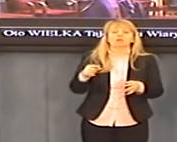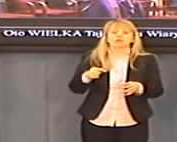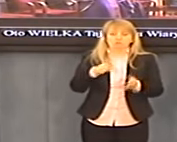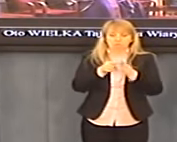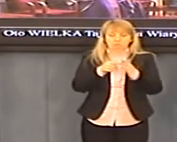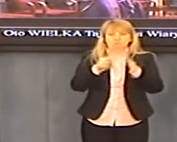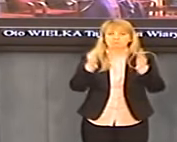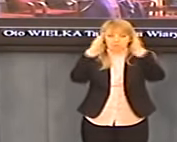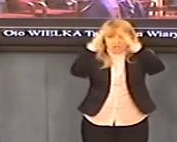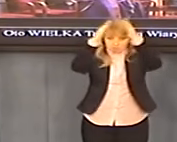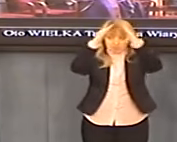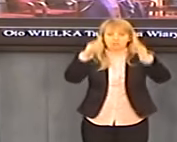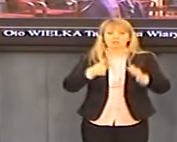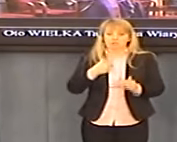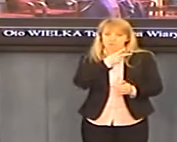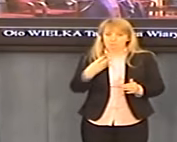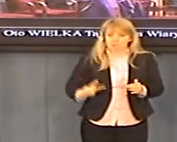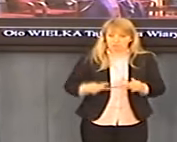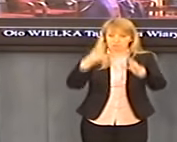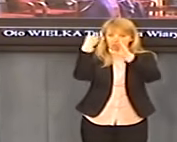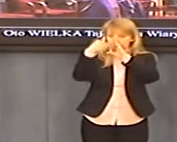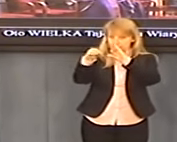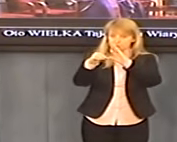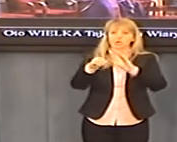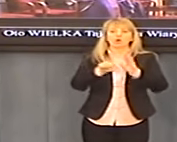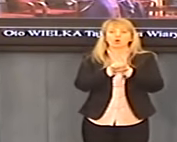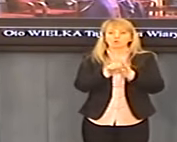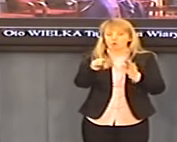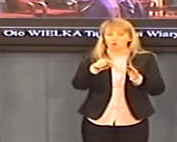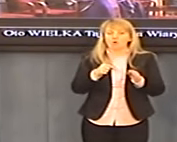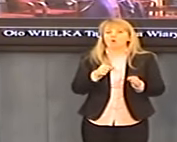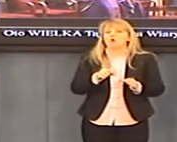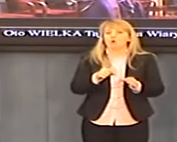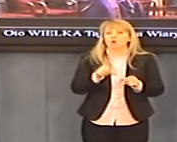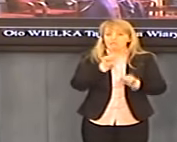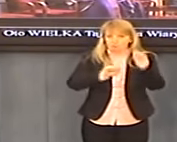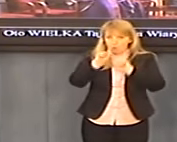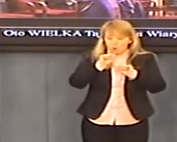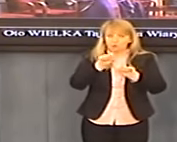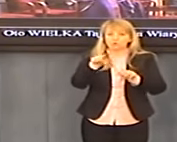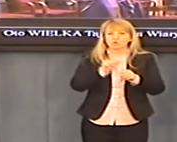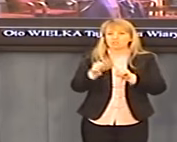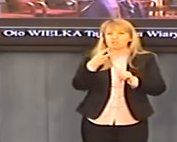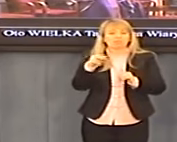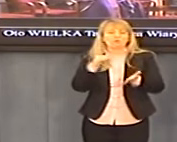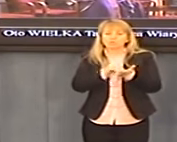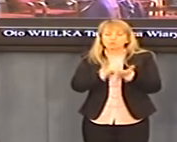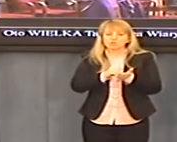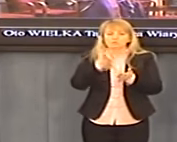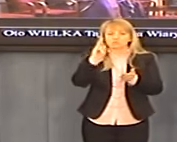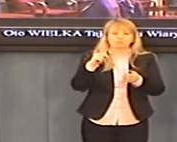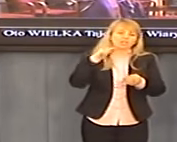w naszym przekonaniu niepotrzebnym i szkodliwym dla Polski hołdem złożonym